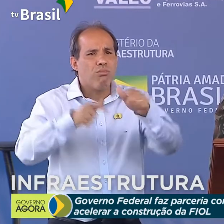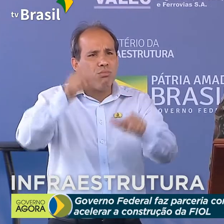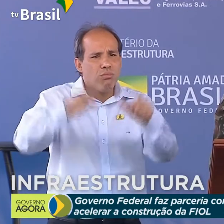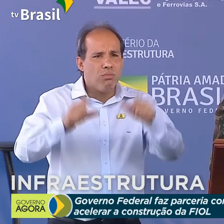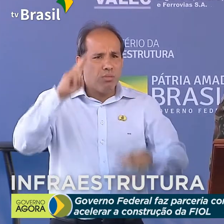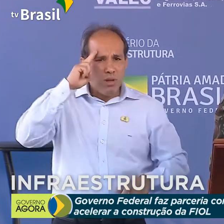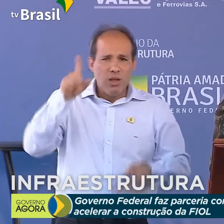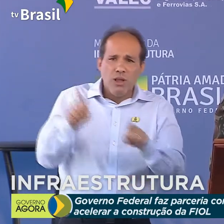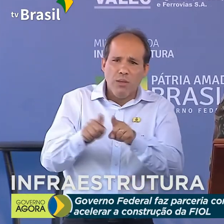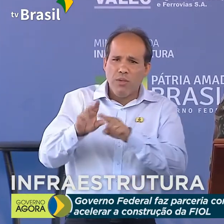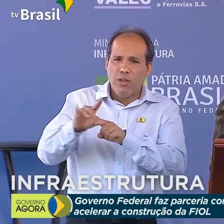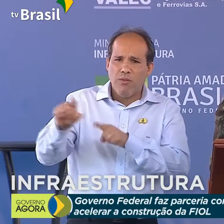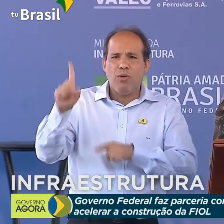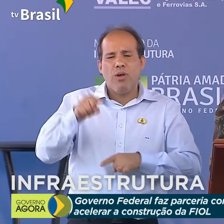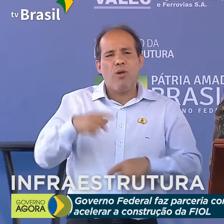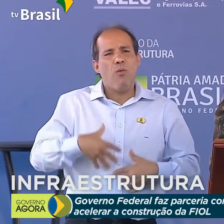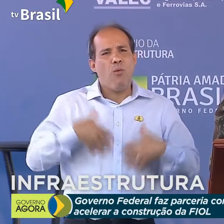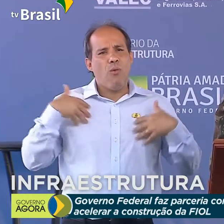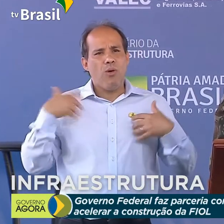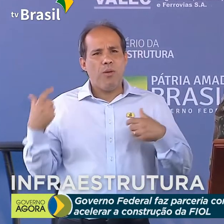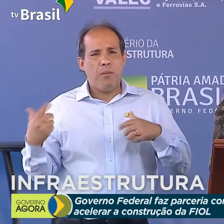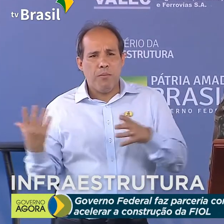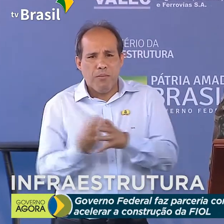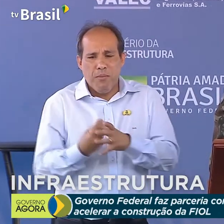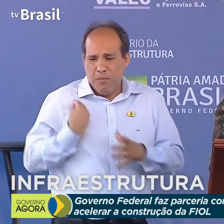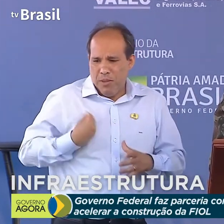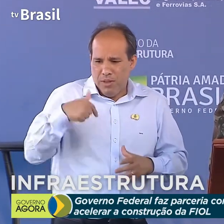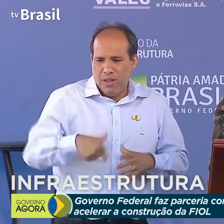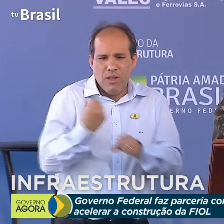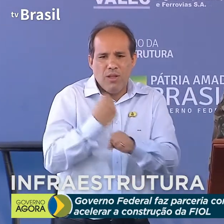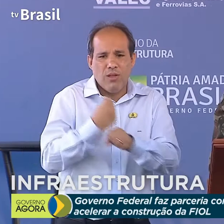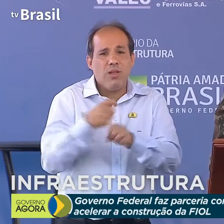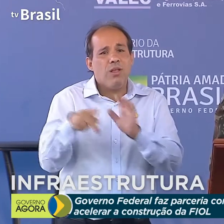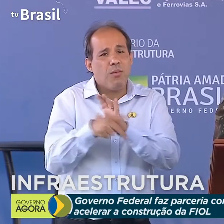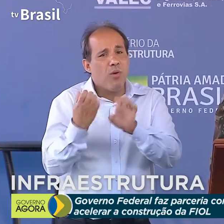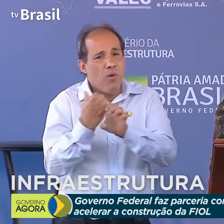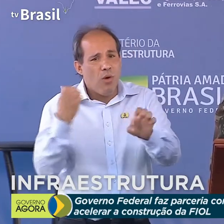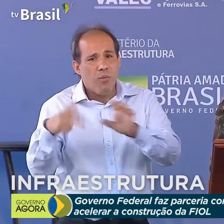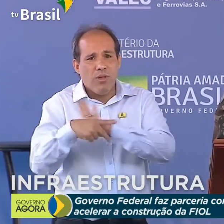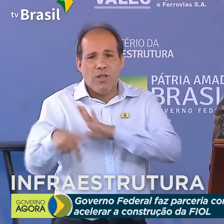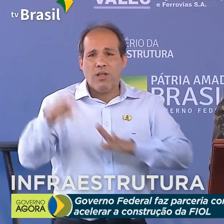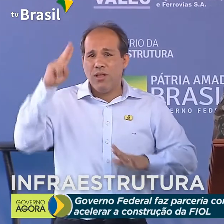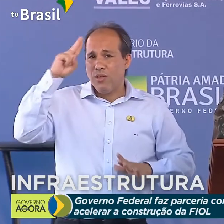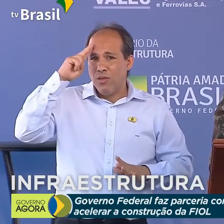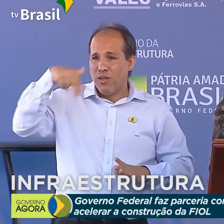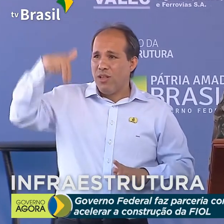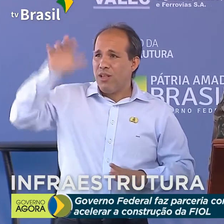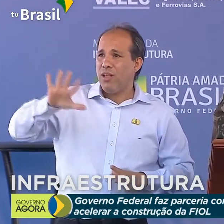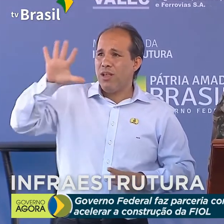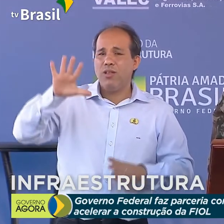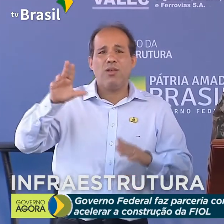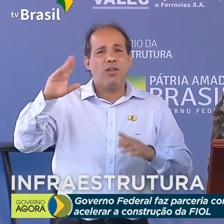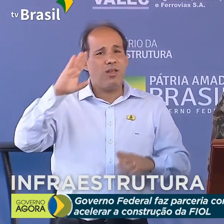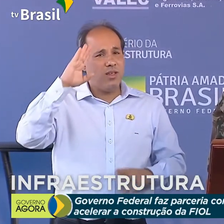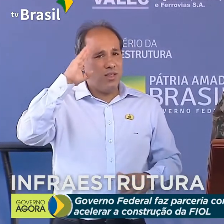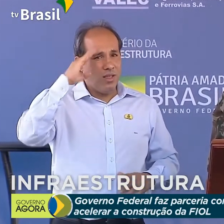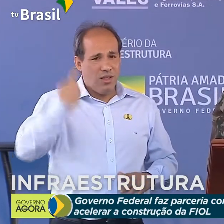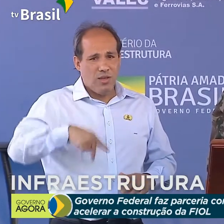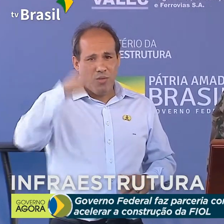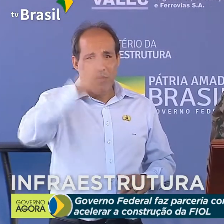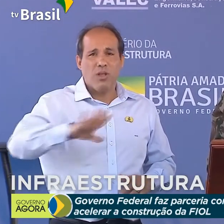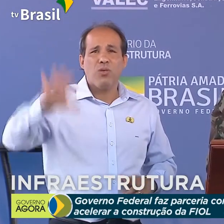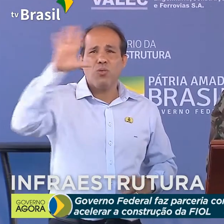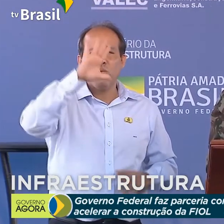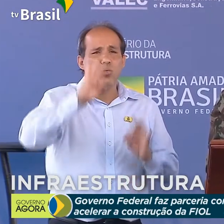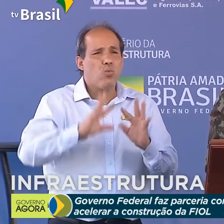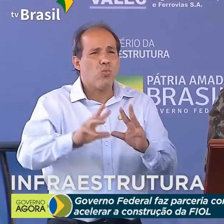honra de participar desta importante missão para a engenharia, para o Comando Militar do Nordeste, para o Exército Brasileiro e para o nosso